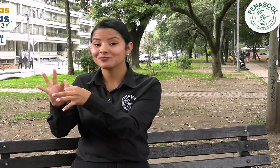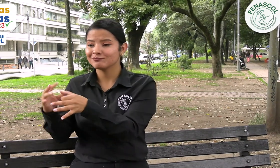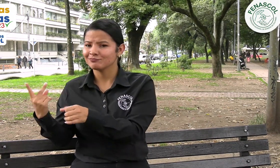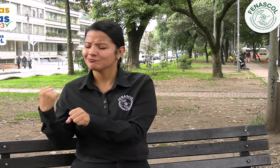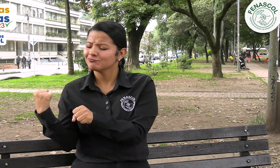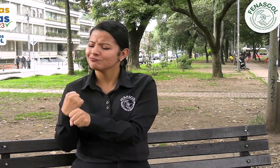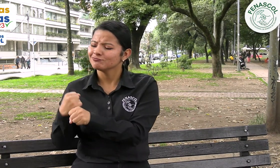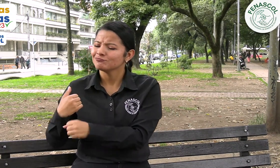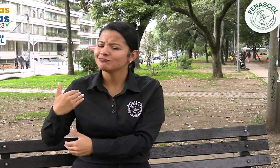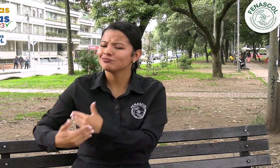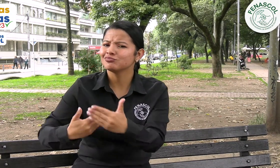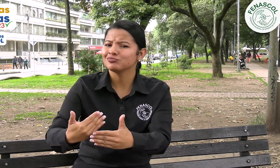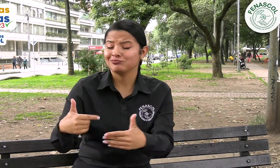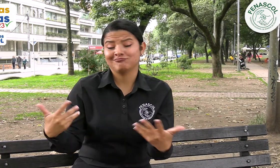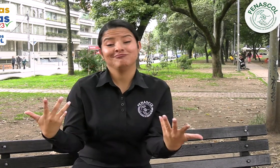continuación, miren algunas imágenes.